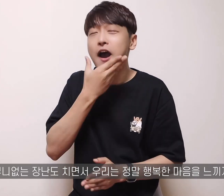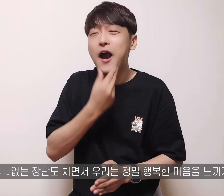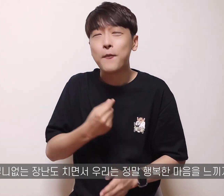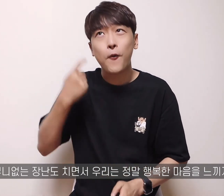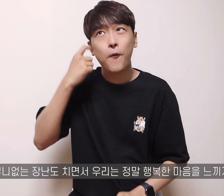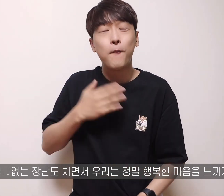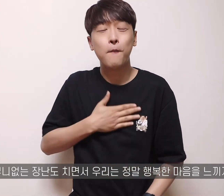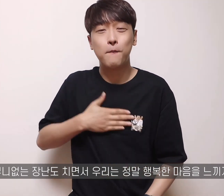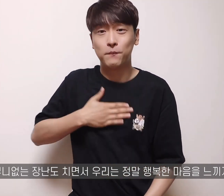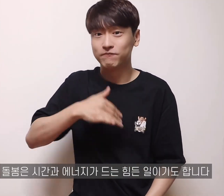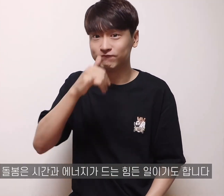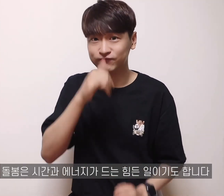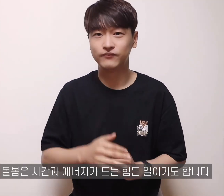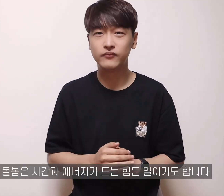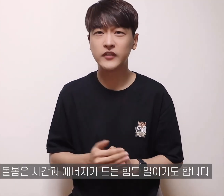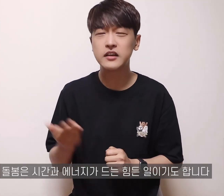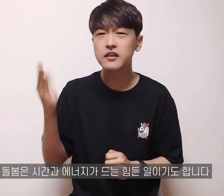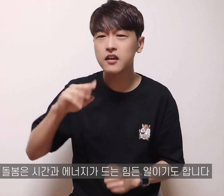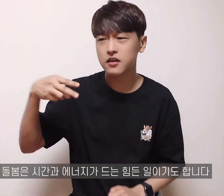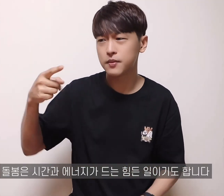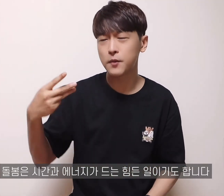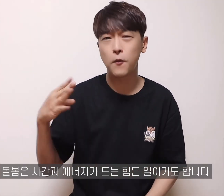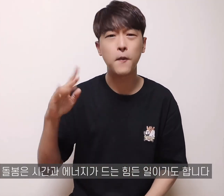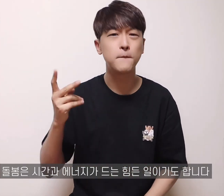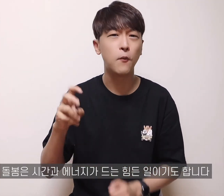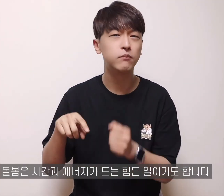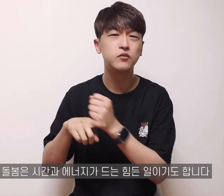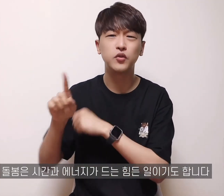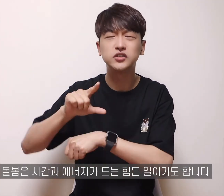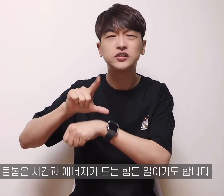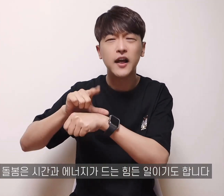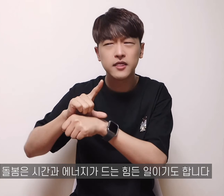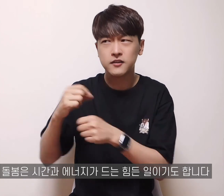느끼지만 돌봄은 시간과 에너지가 드는 힘든 일이기도 합니다